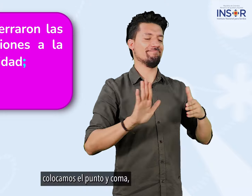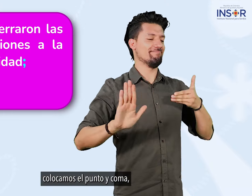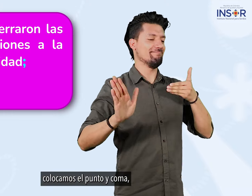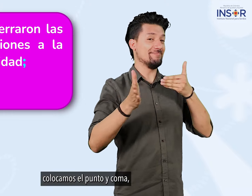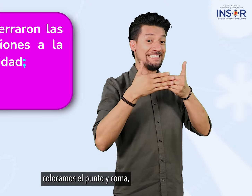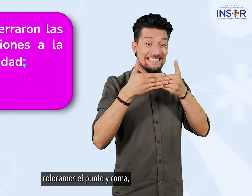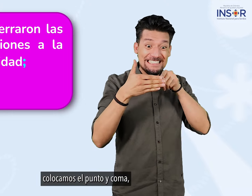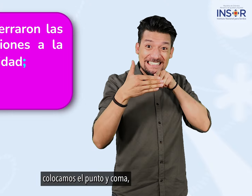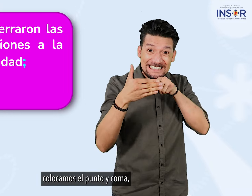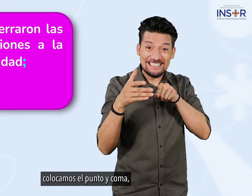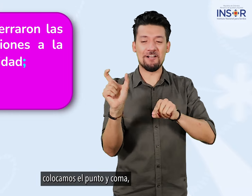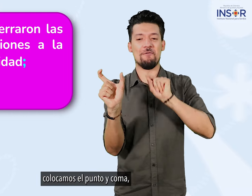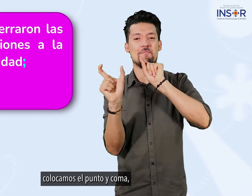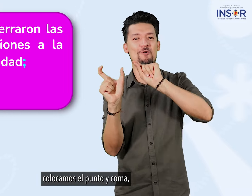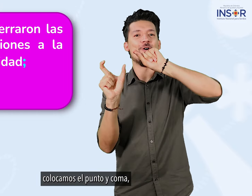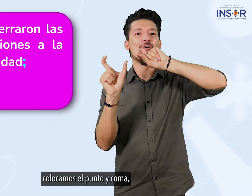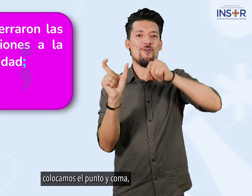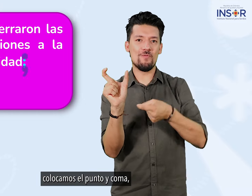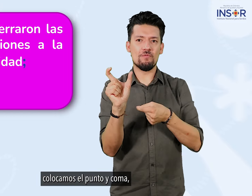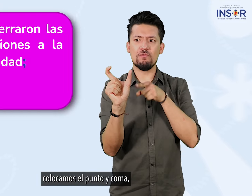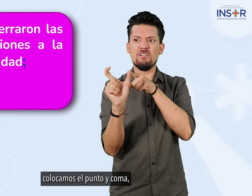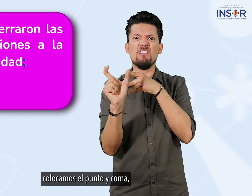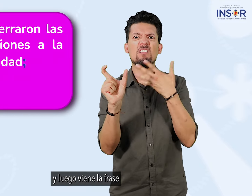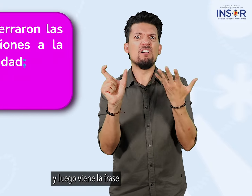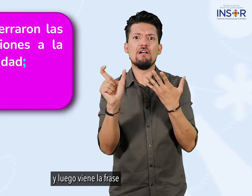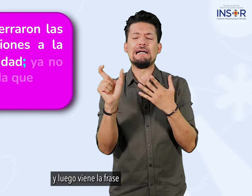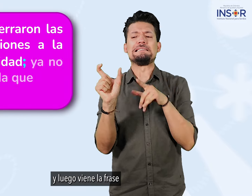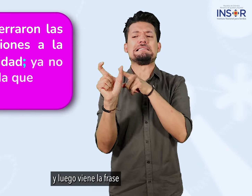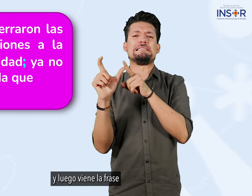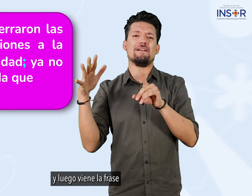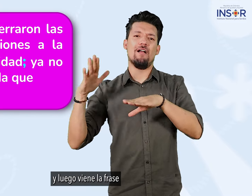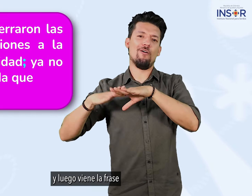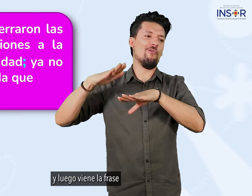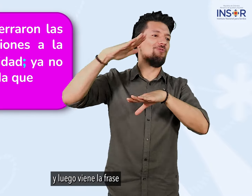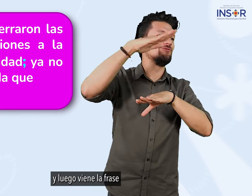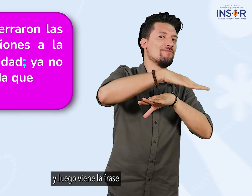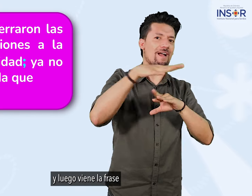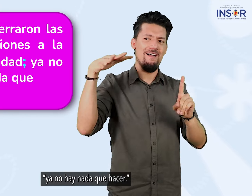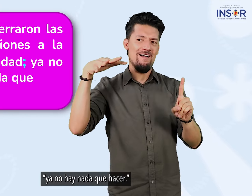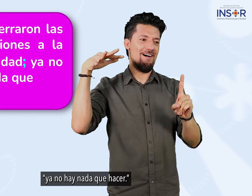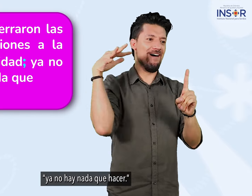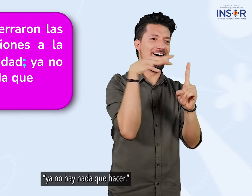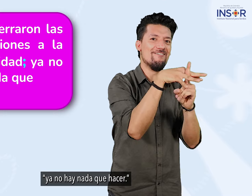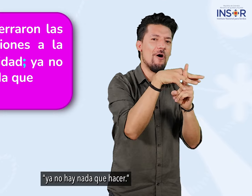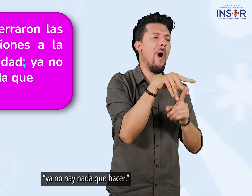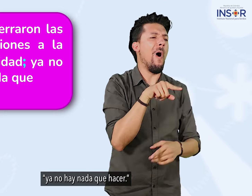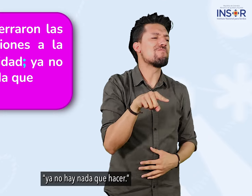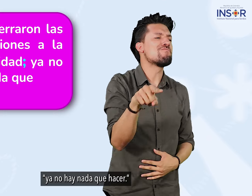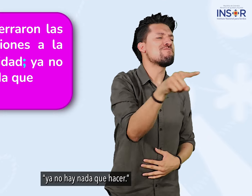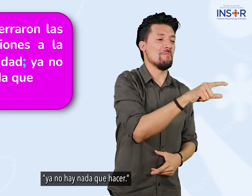colocamos el punto y coma y luego viene la frase ya no hay nada que hacer